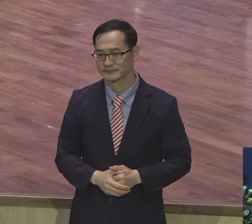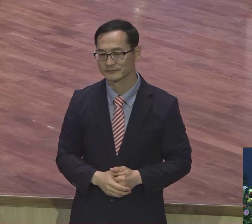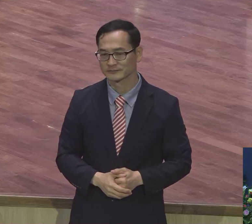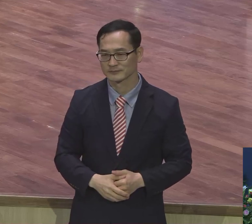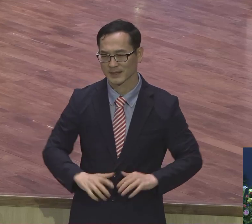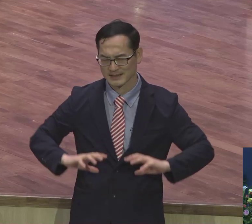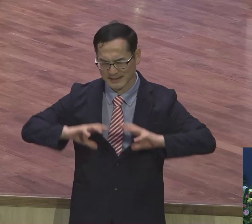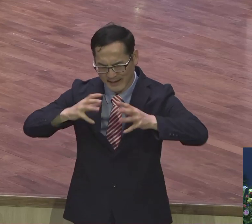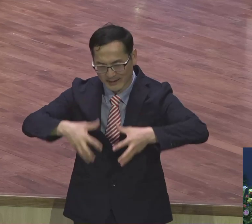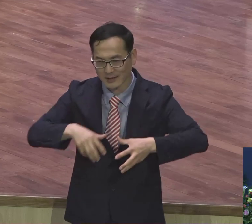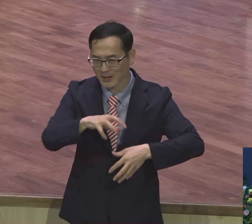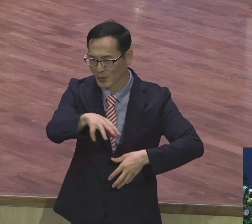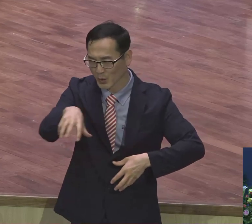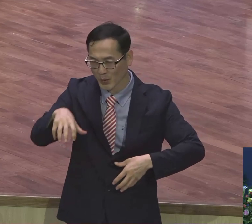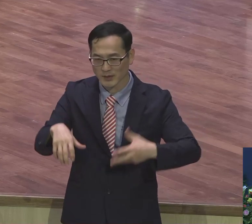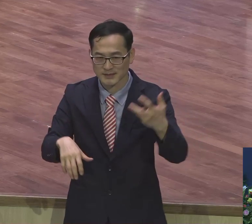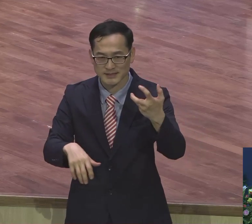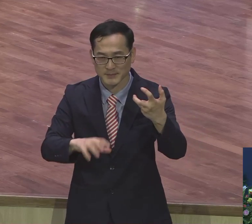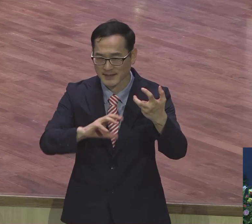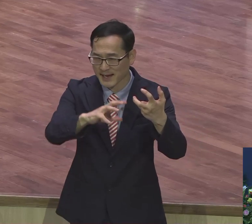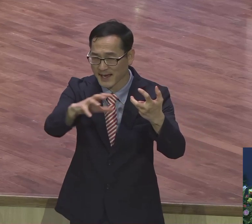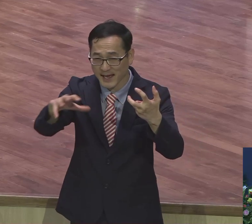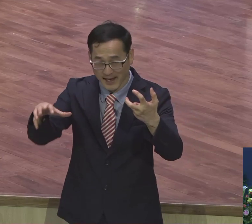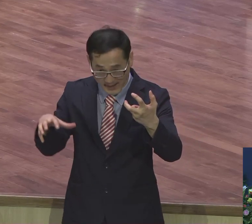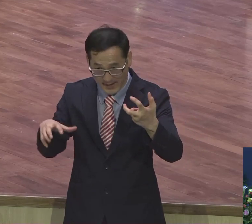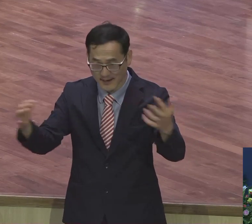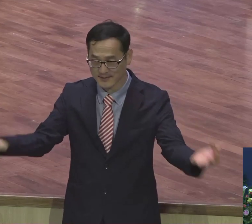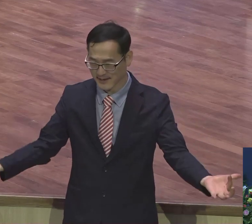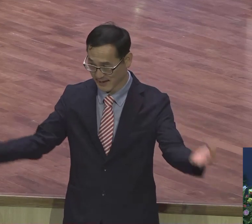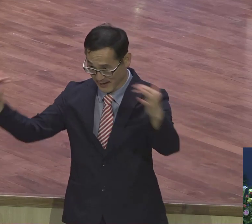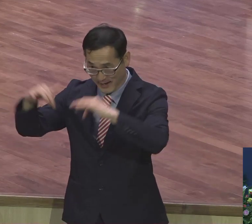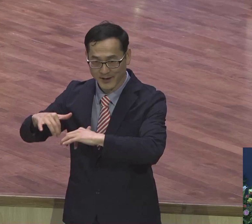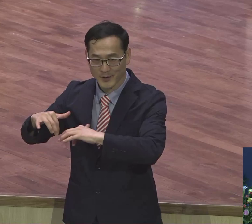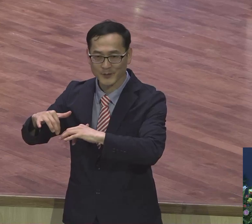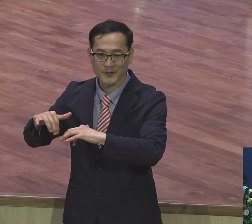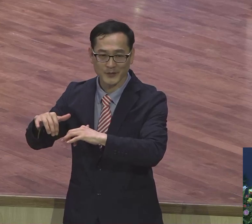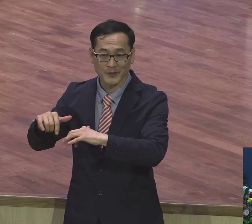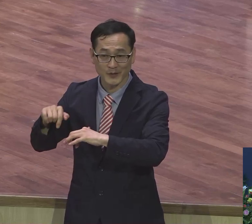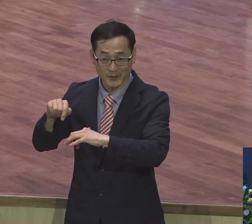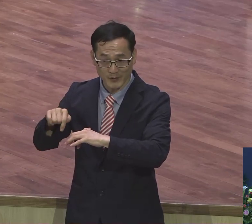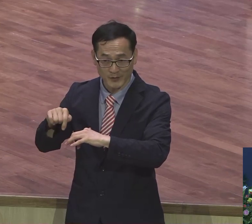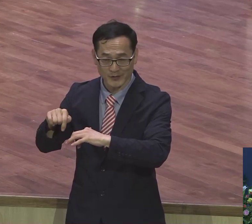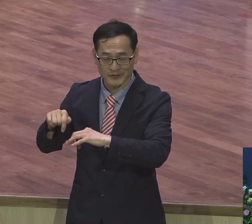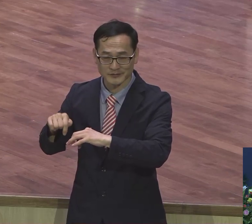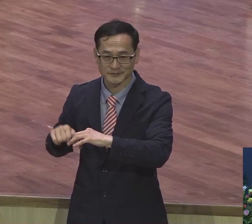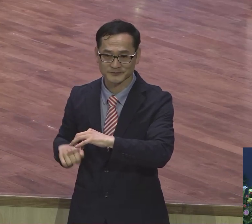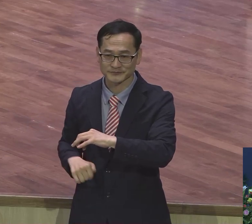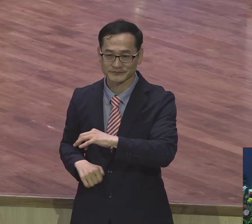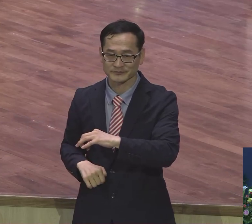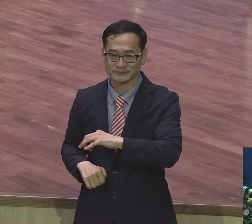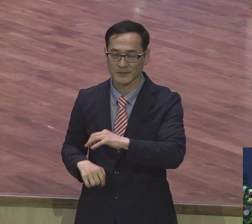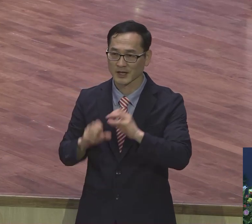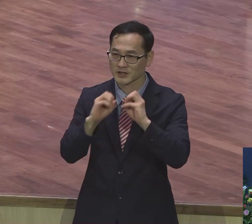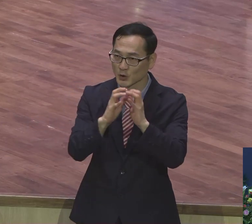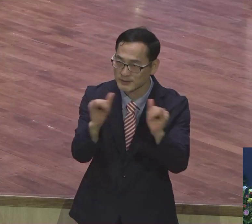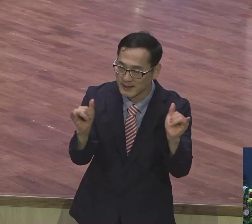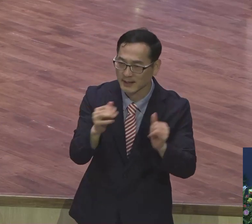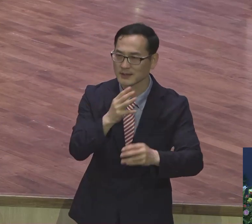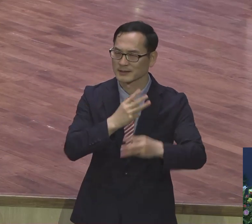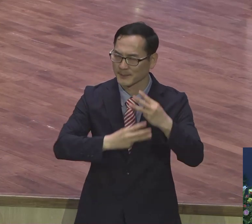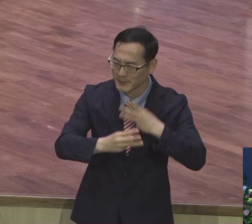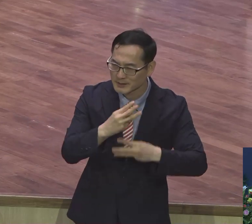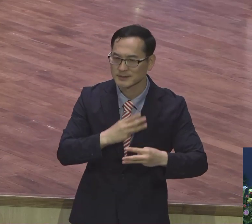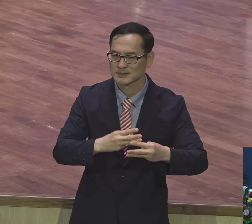세계 70개국 이상 그렇게 해외에서 전도자와 또 자라나는 랩런트들이